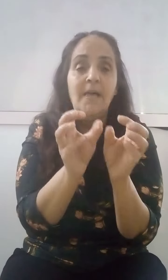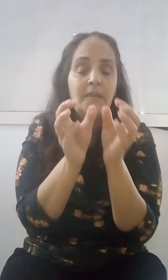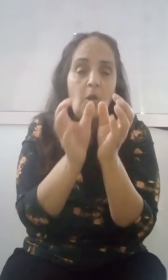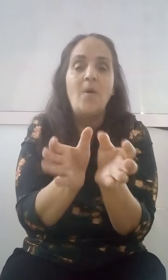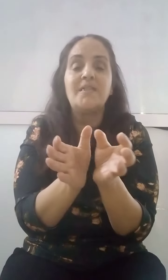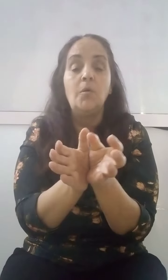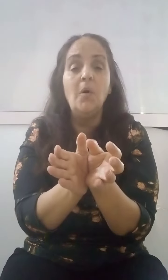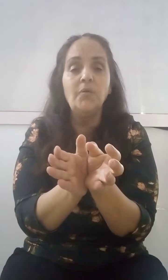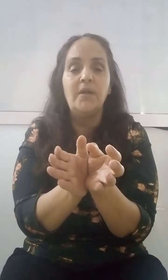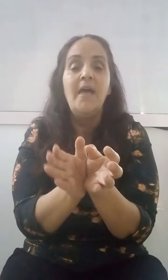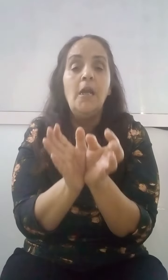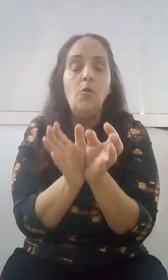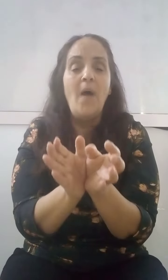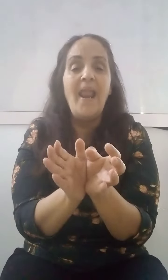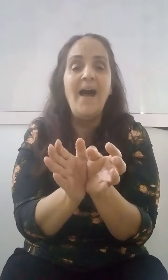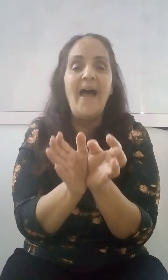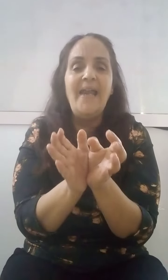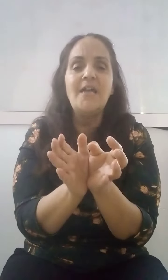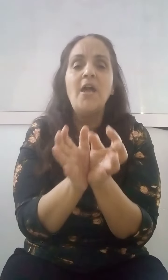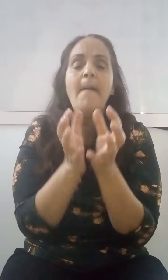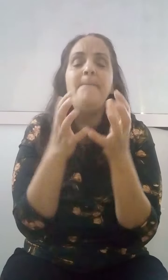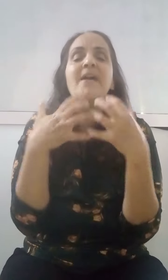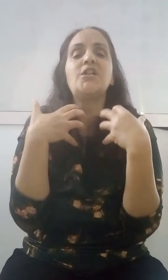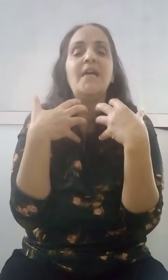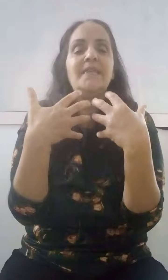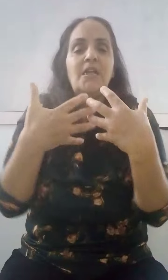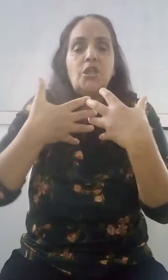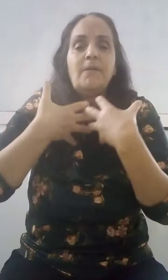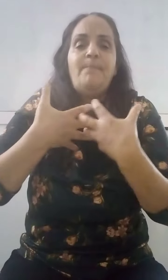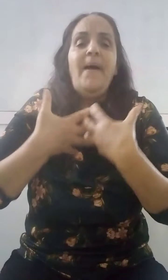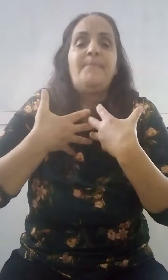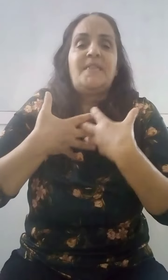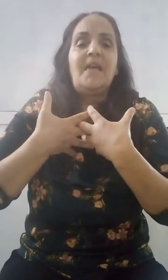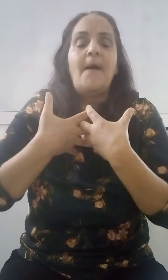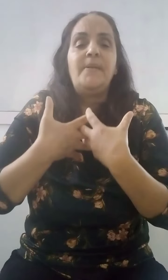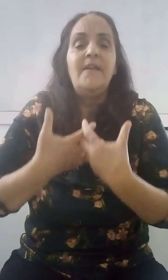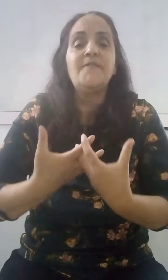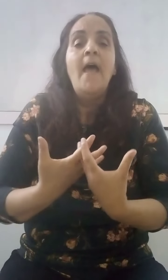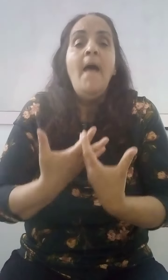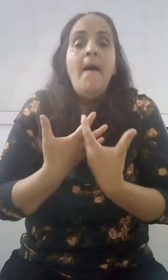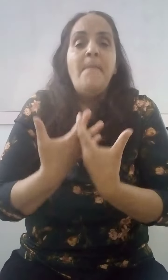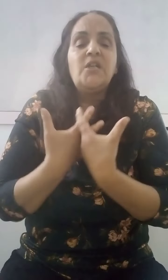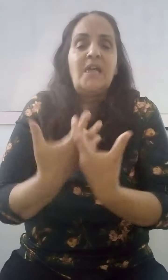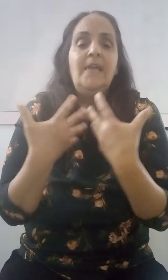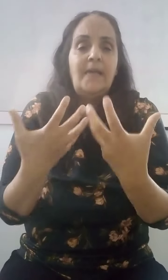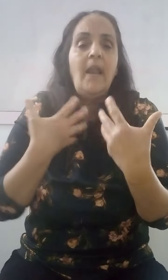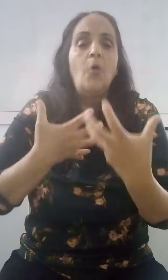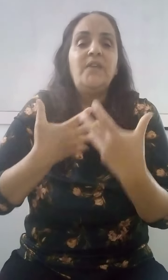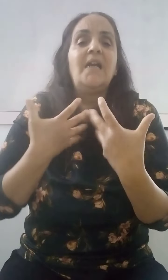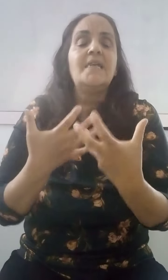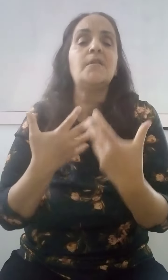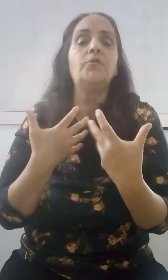أجب أن تشبع على الإطلاق بالنفس ويقوم بحراء الزمن